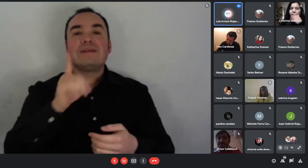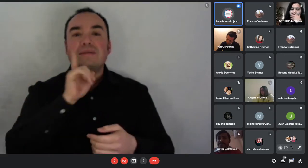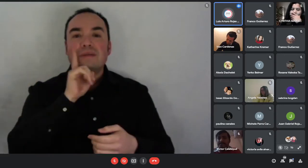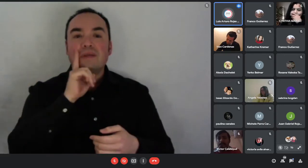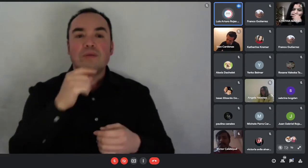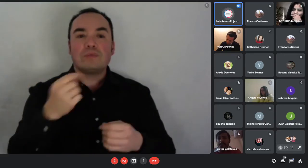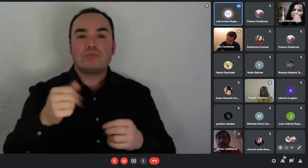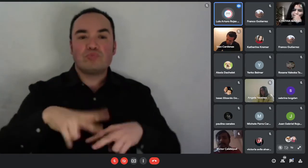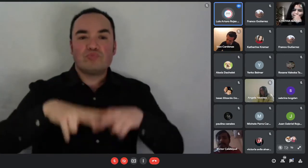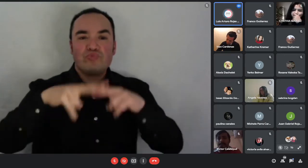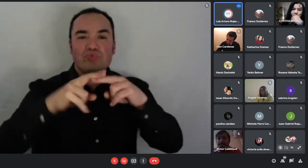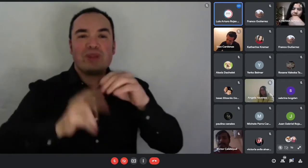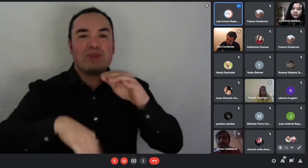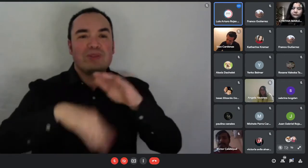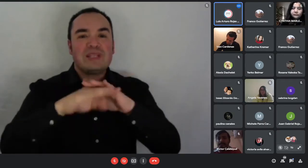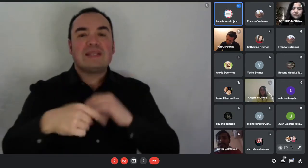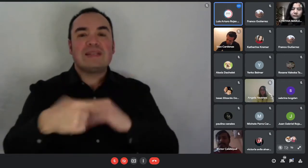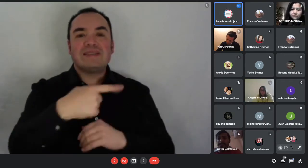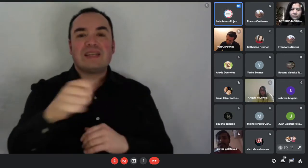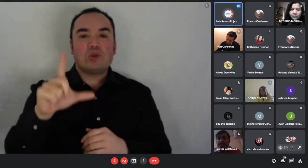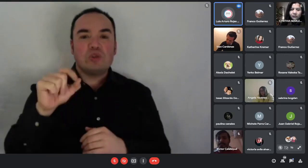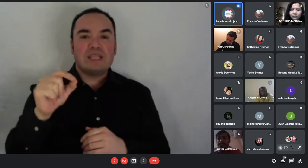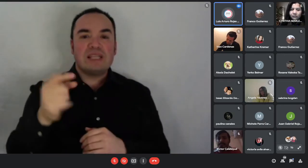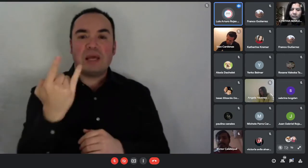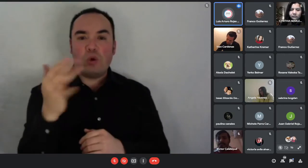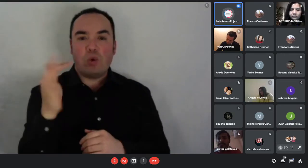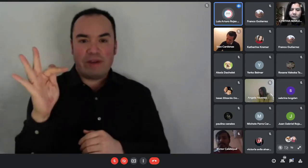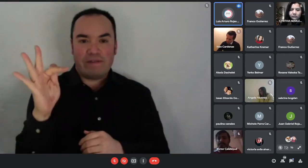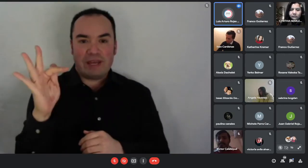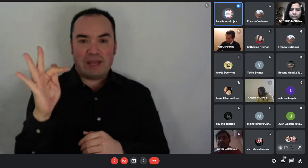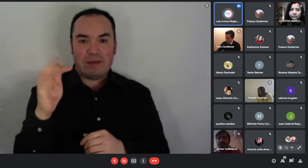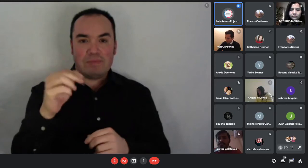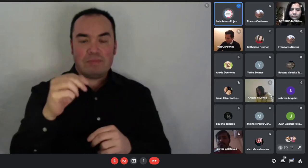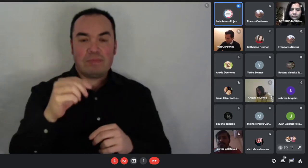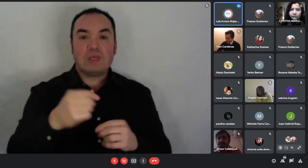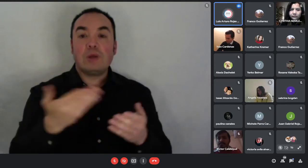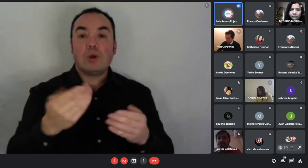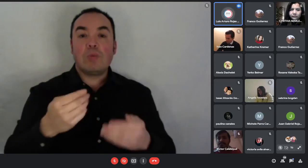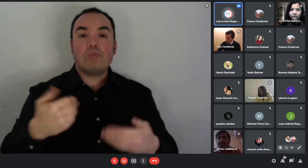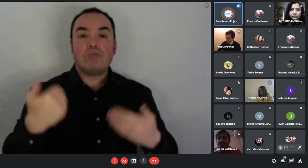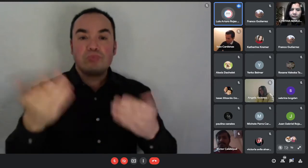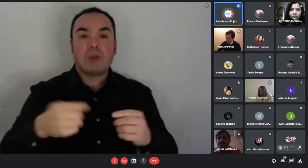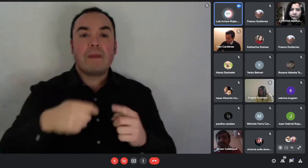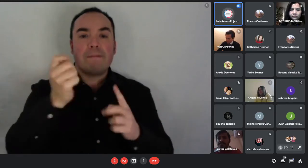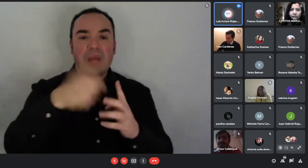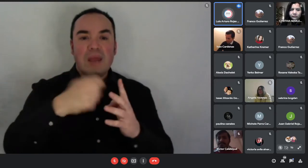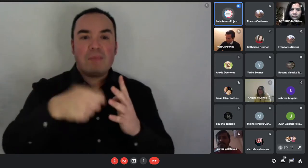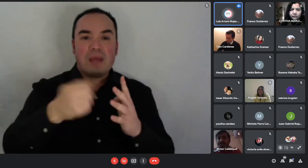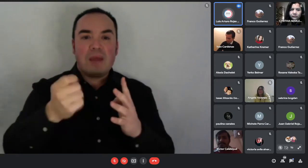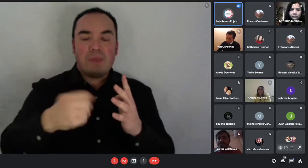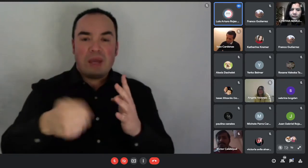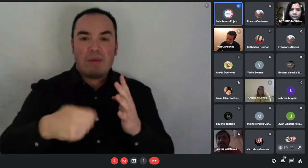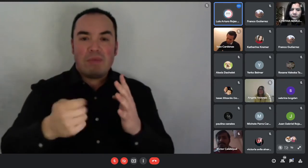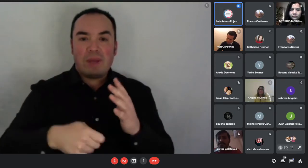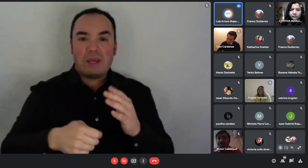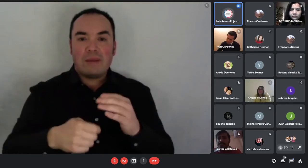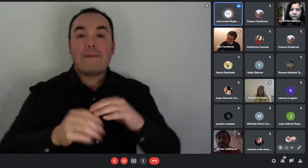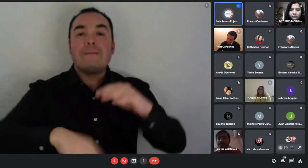cual se va a entregar de forma mensual con un tope de 4,2 unidades de fomento. Es decir, cuando alguien de ustedes sea